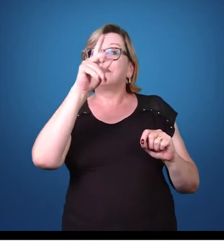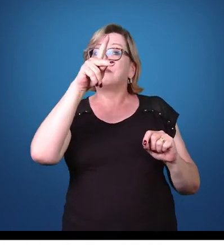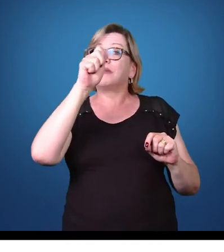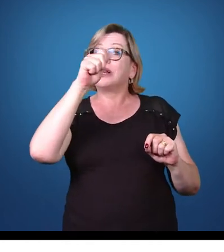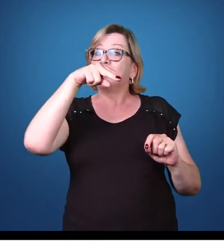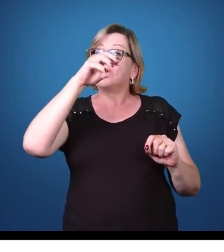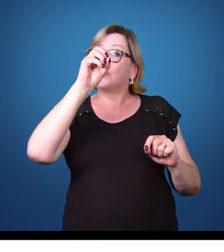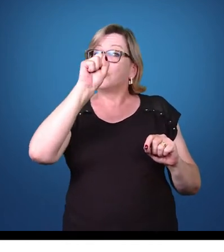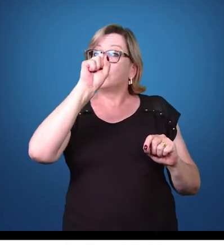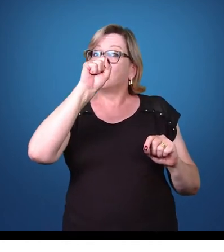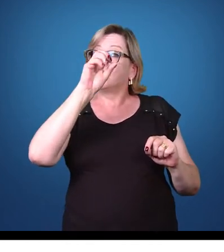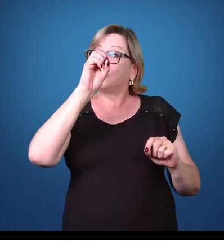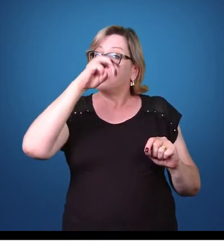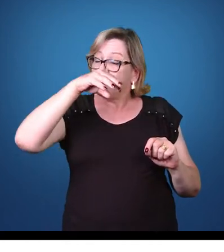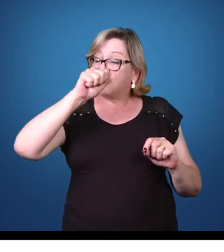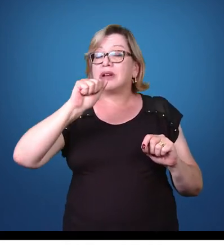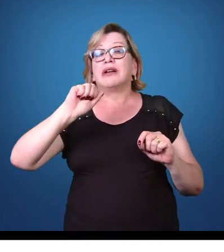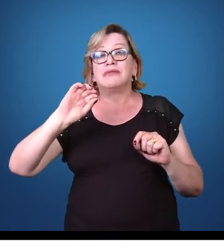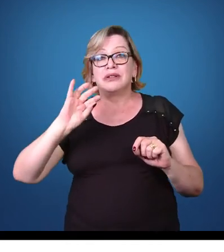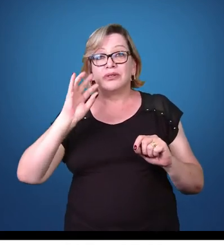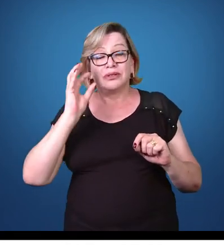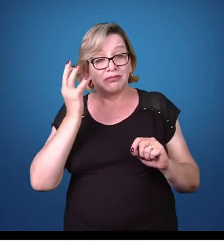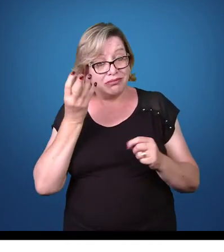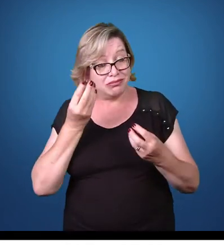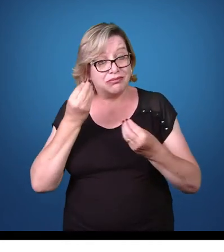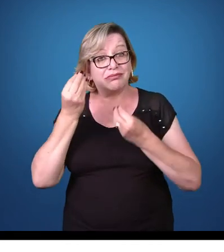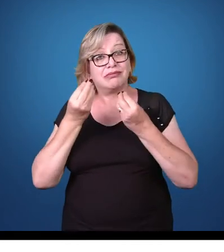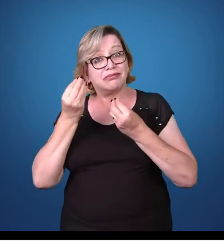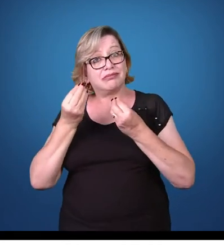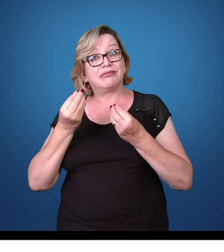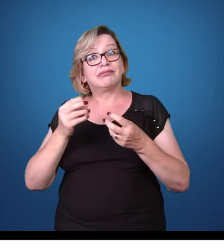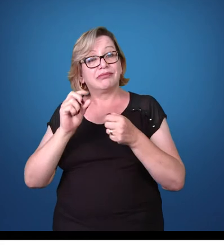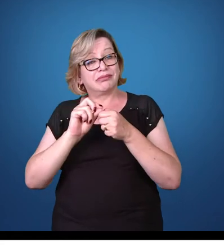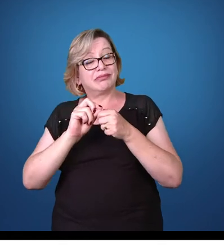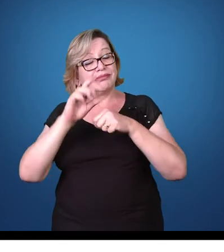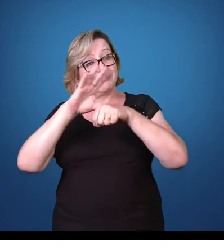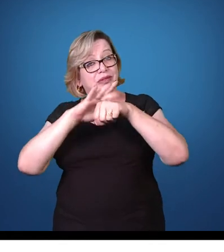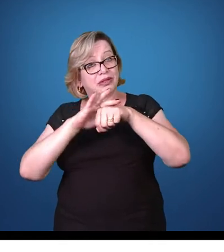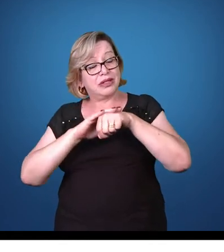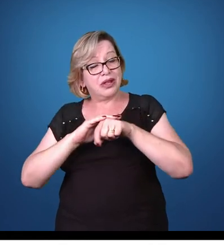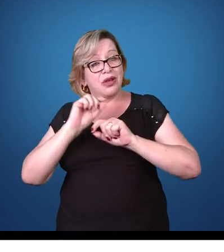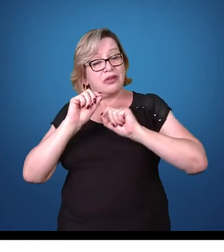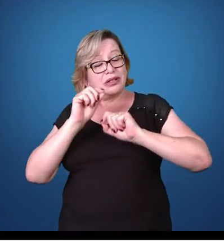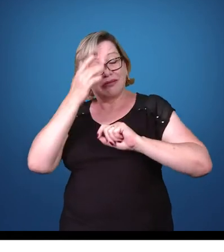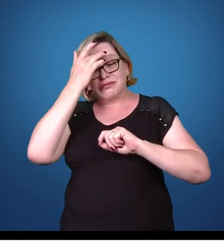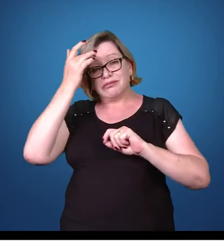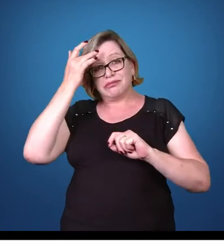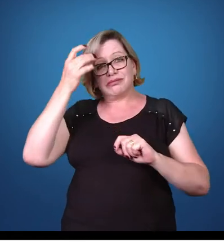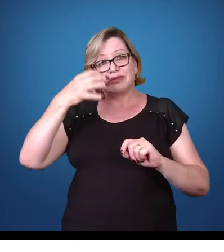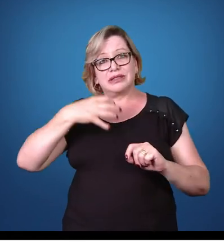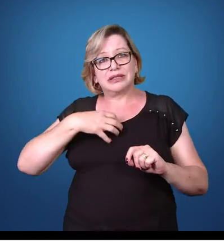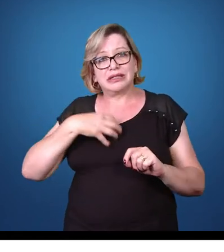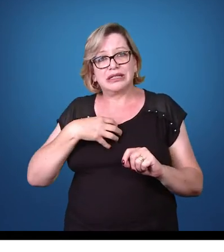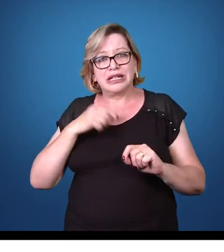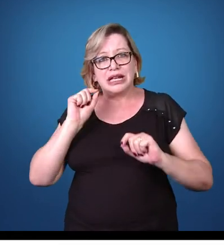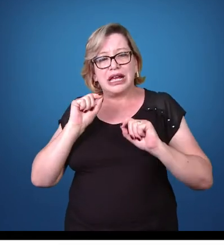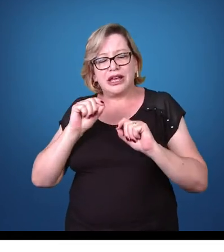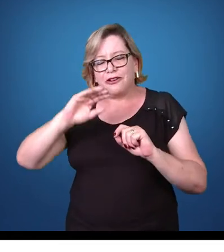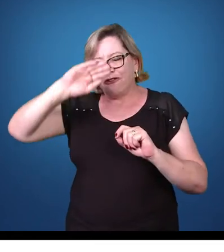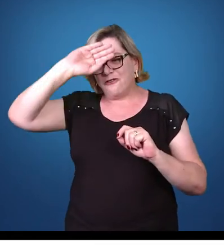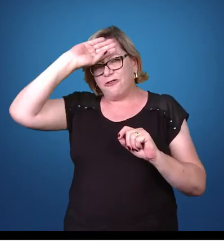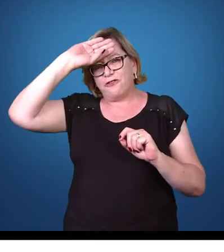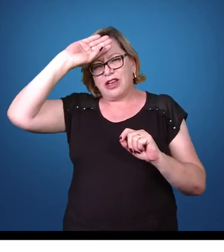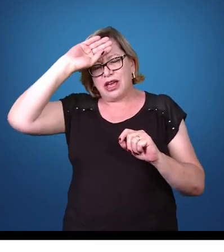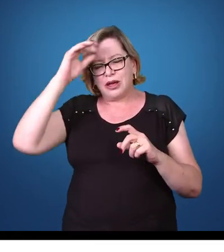e outras espécies de tripanossoma, mas o principal é o tripanossoma cruzi. Quais são os sintomas dessas doenças? São sintomas agudos, como